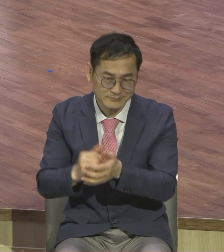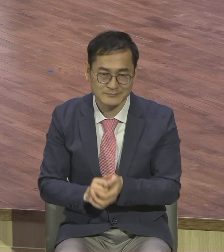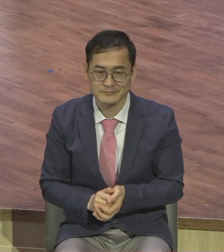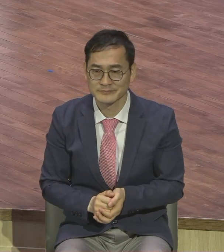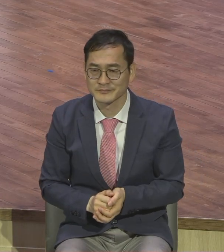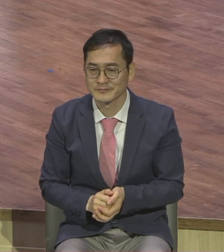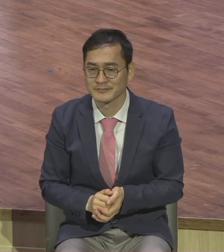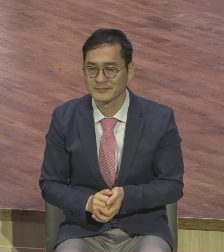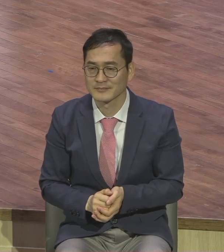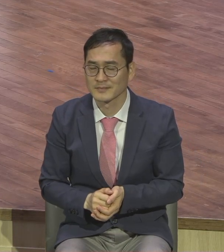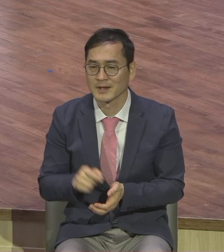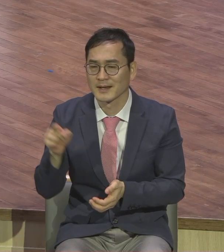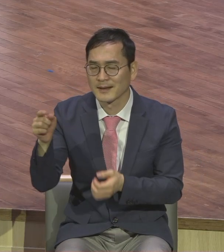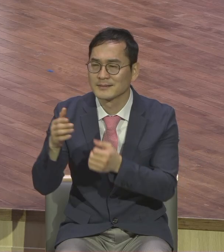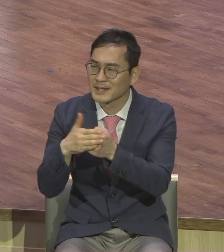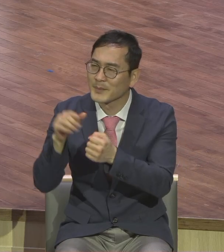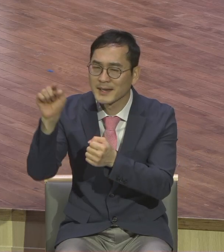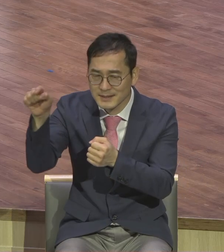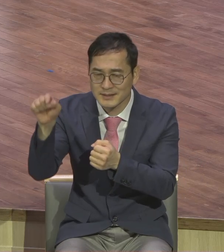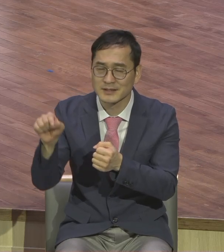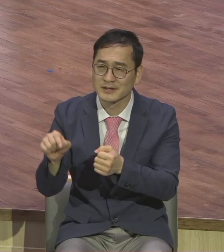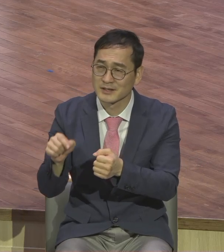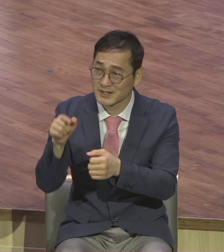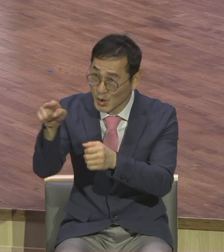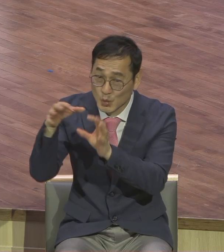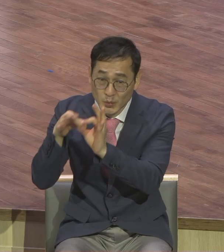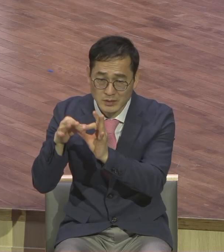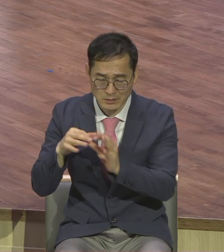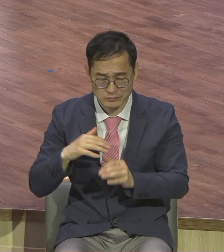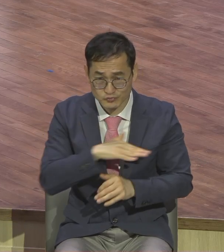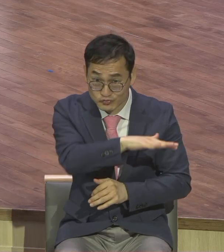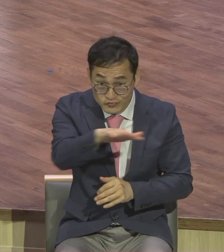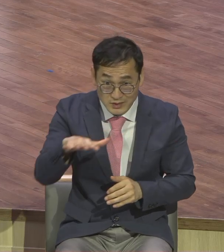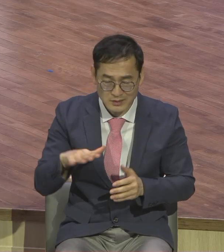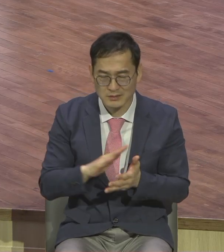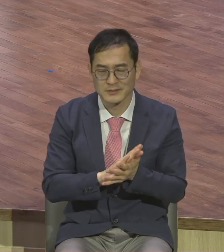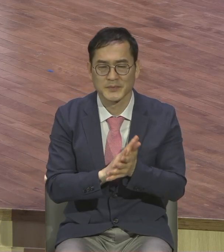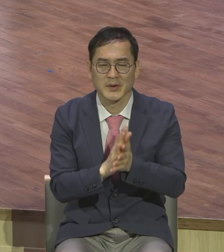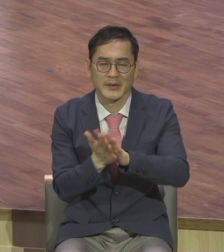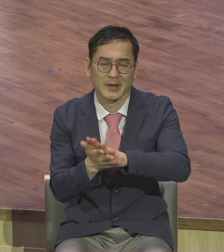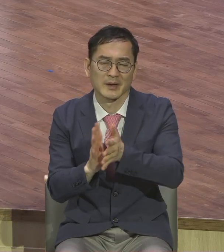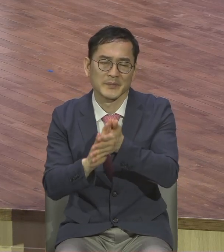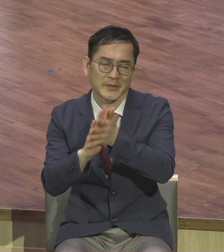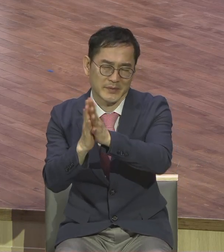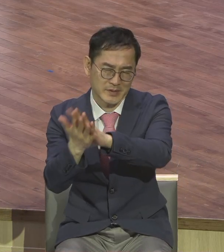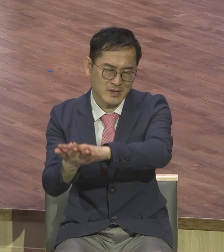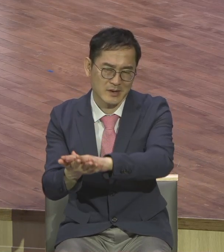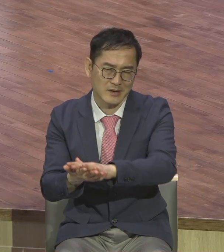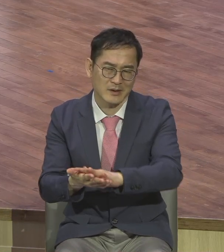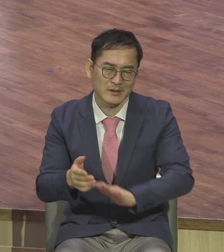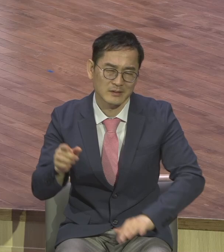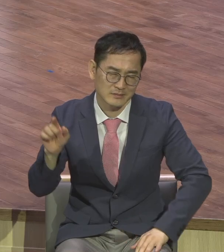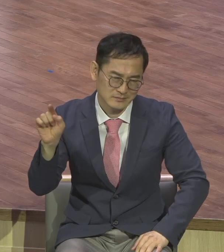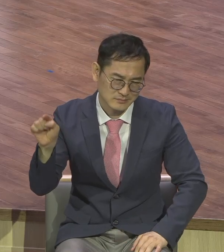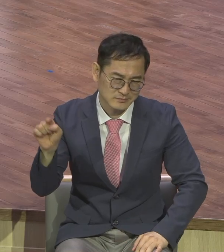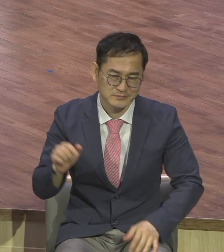우리의 삶을 구체적으로 변화시게 준다는 사실 현장에서 확인하는 것이 뭐요? 신앙생활의